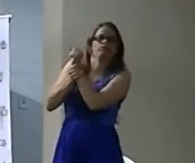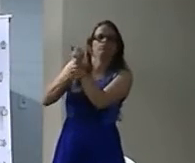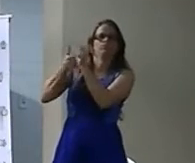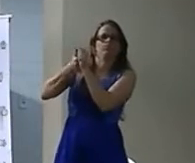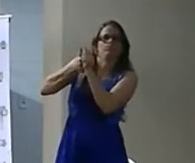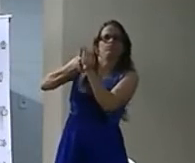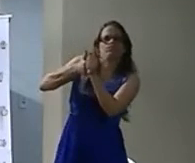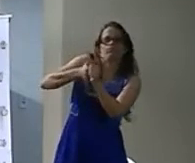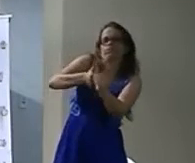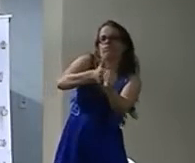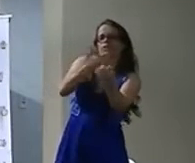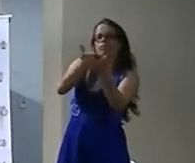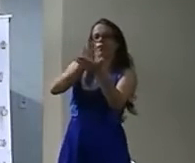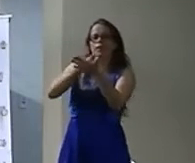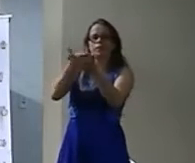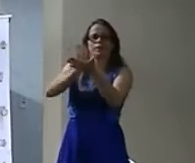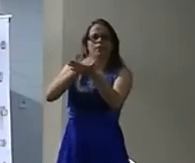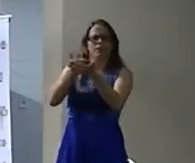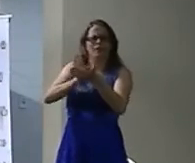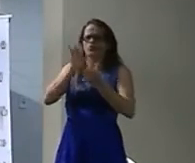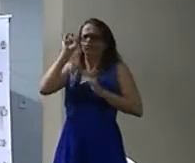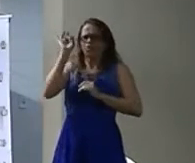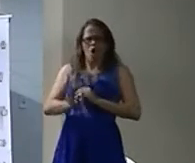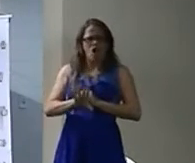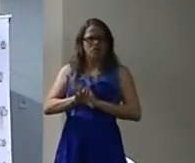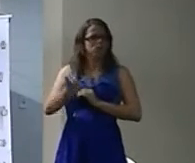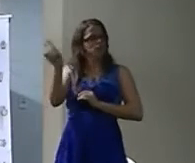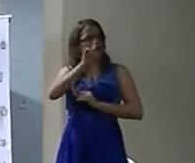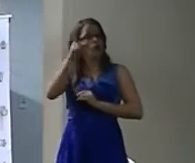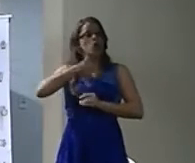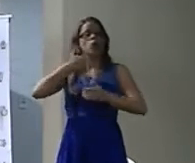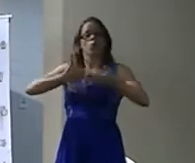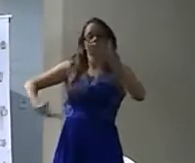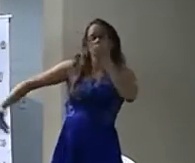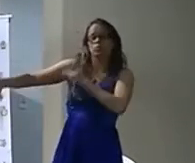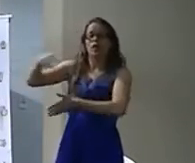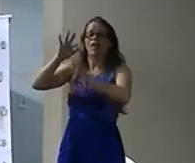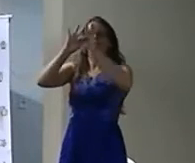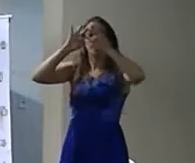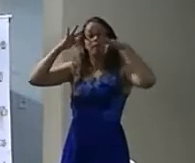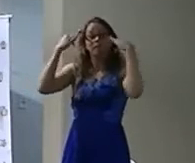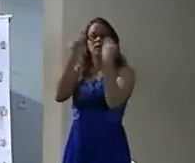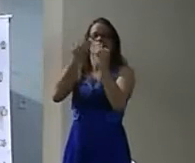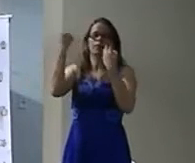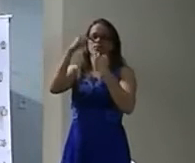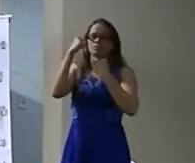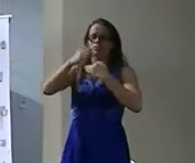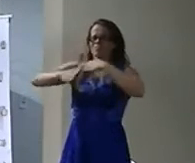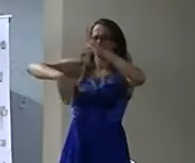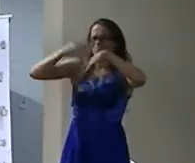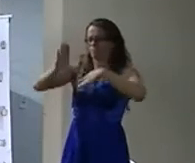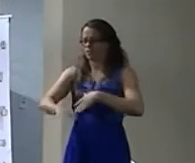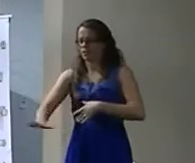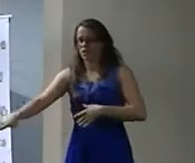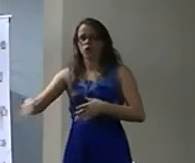deles Nós temos que ter um centro de apoio Orientação familiar Para as crianças surdas Sim Para as